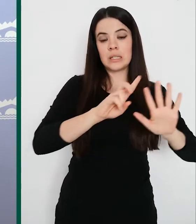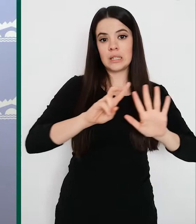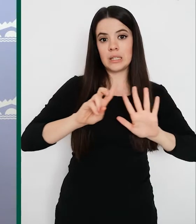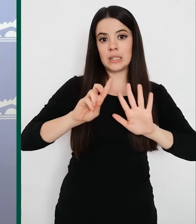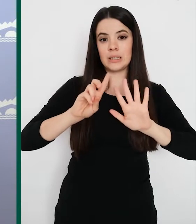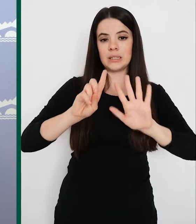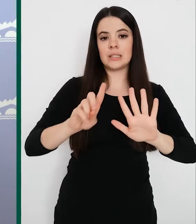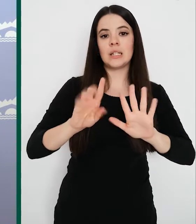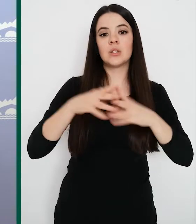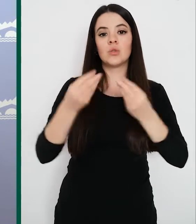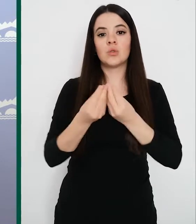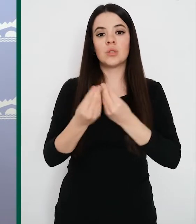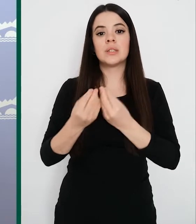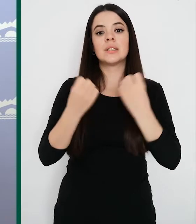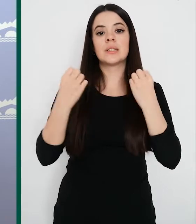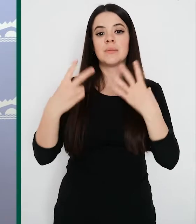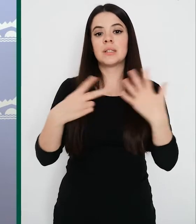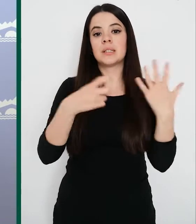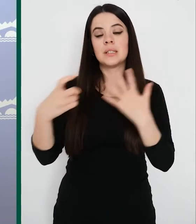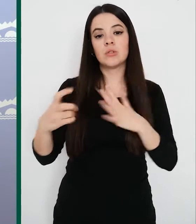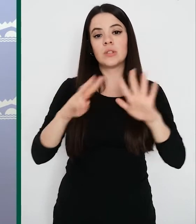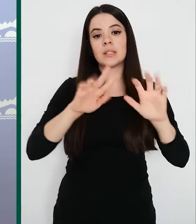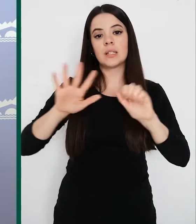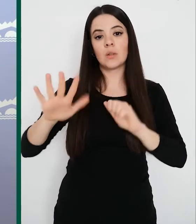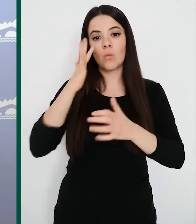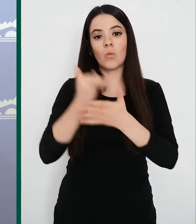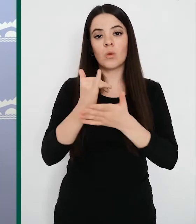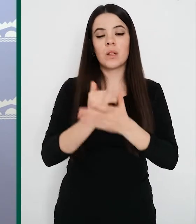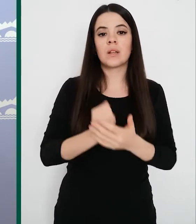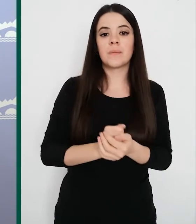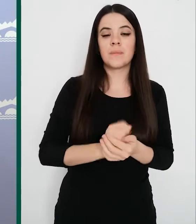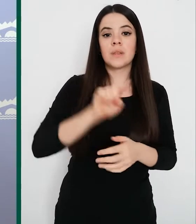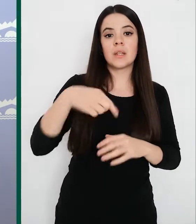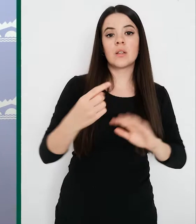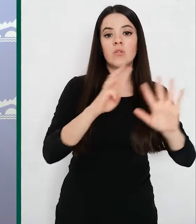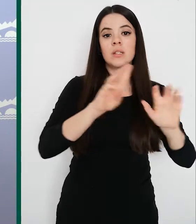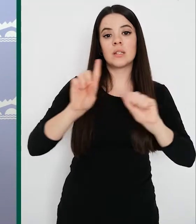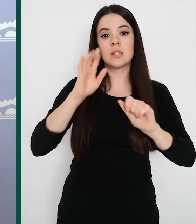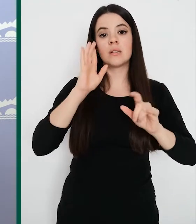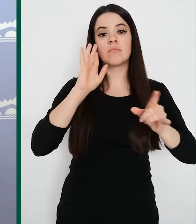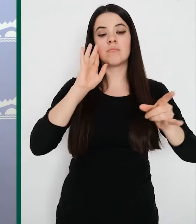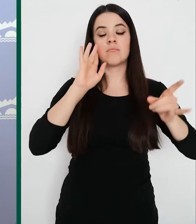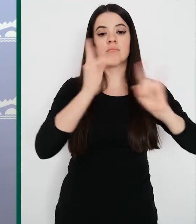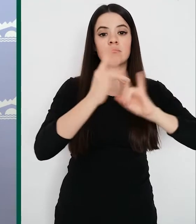.675. Se realizaron 186 consultas en el 941 29 83 33.